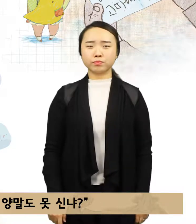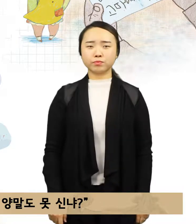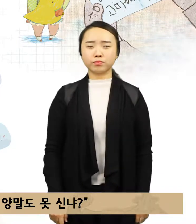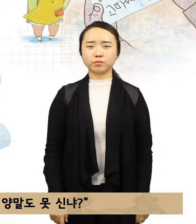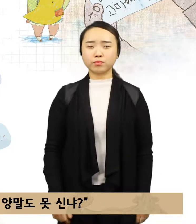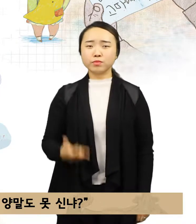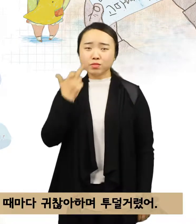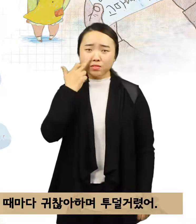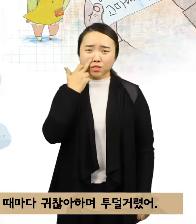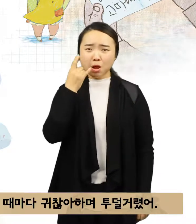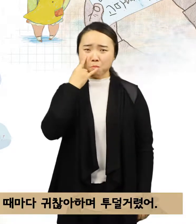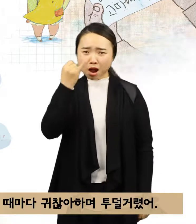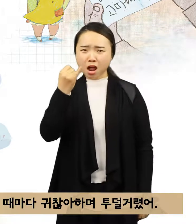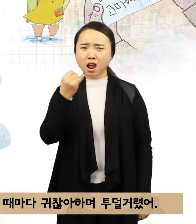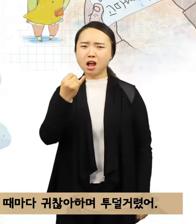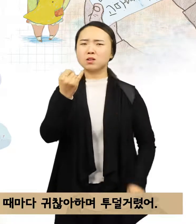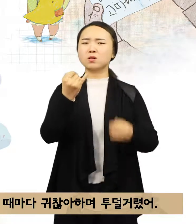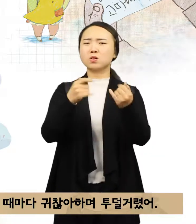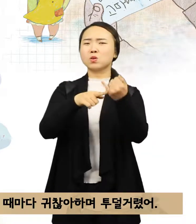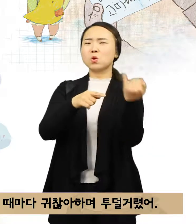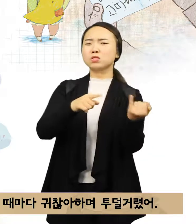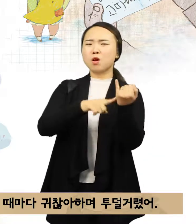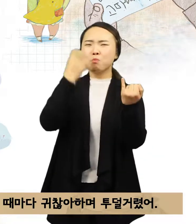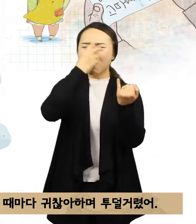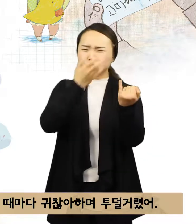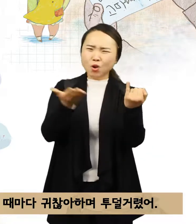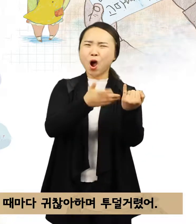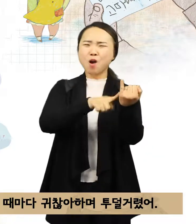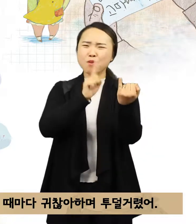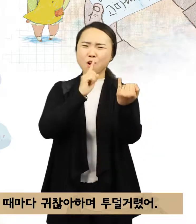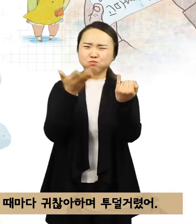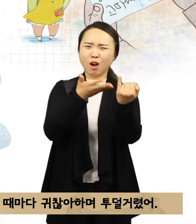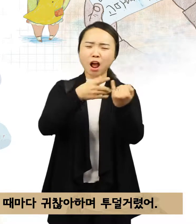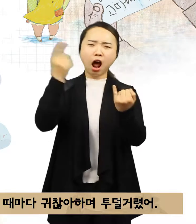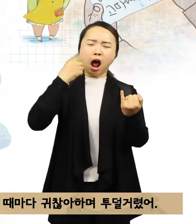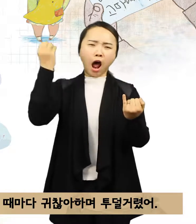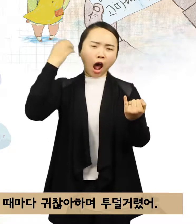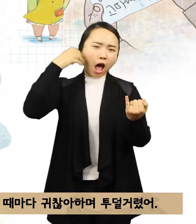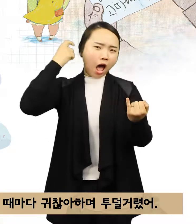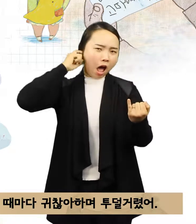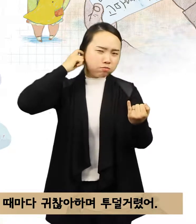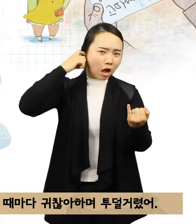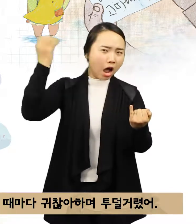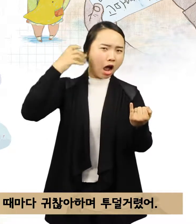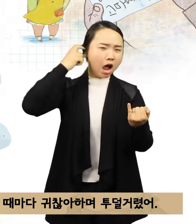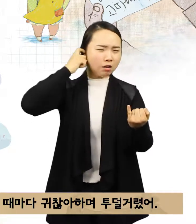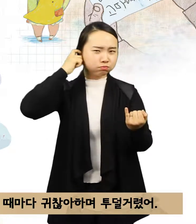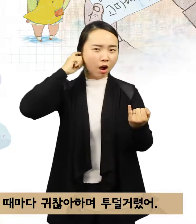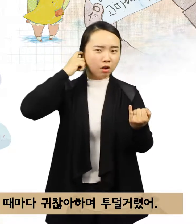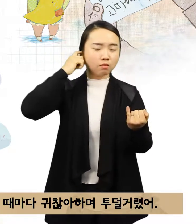지우는 엄마가 동생 좀 돌봐주라고 할 때마다 귀찮아하며 투덜거렸어.